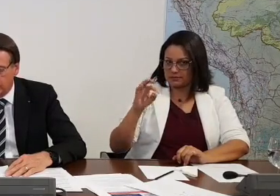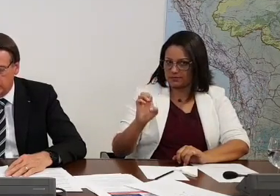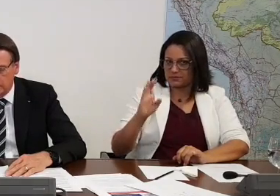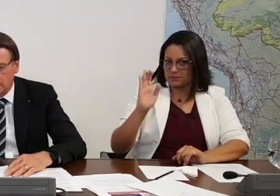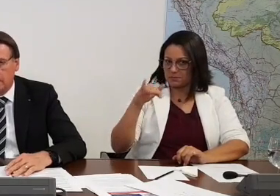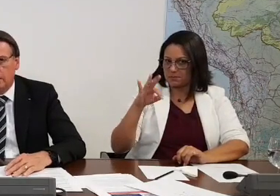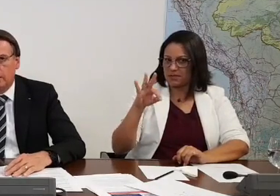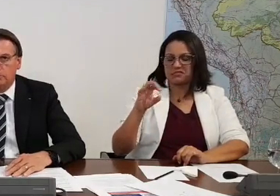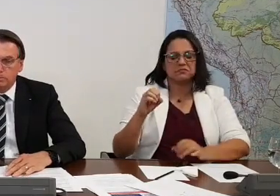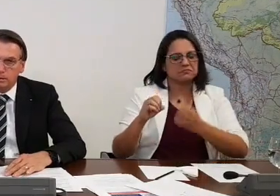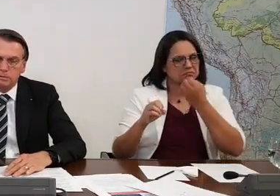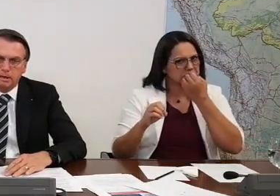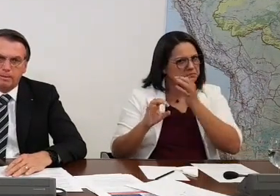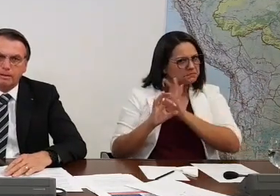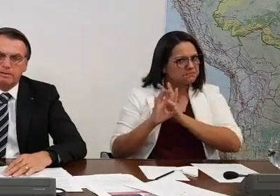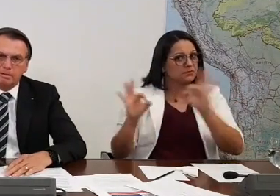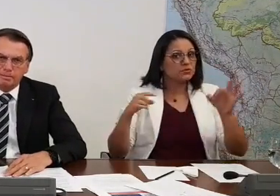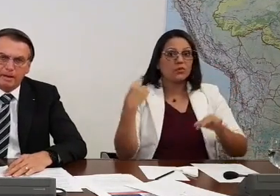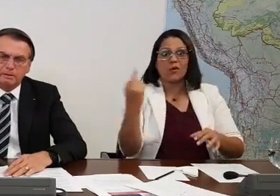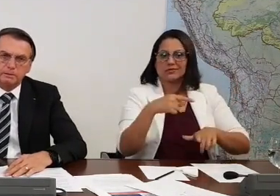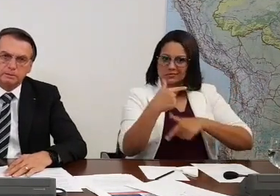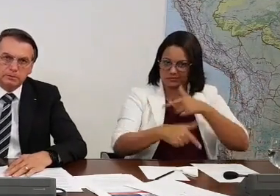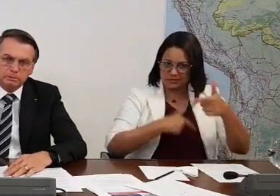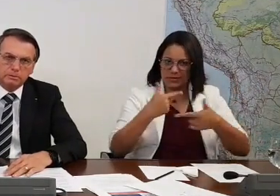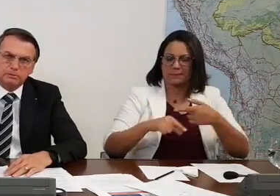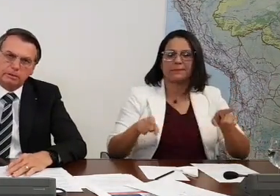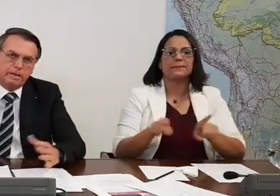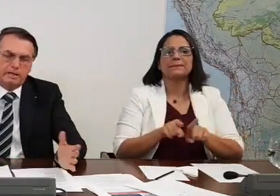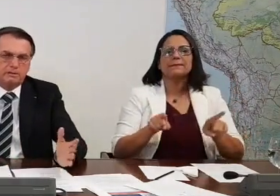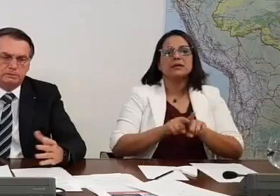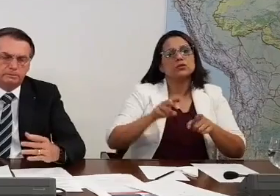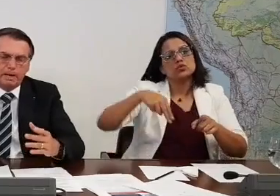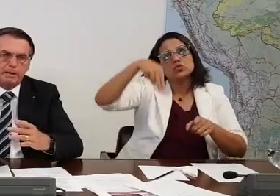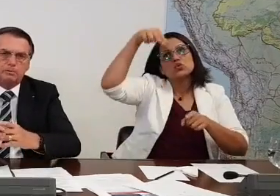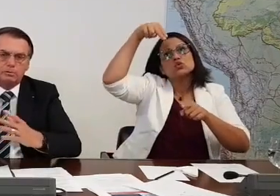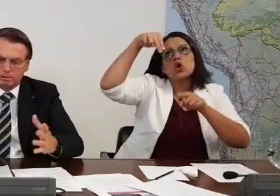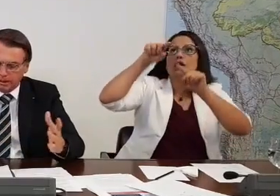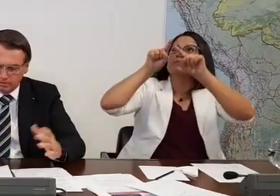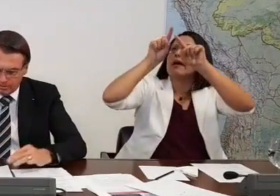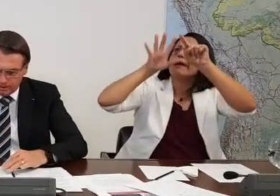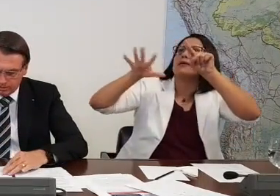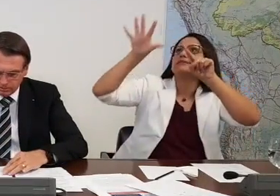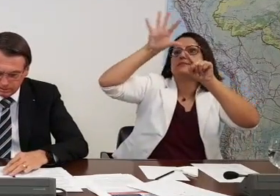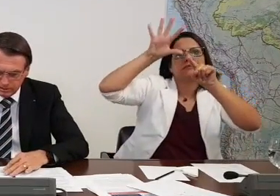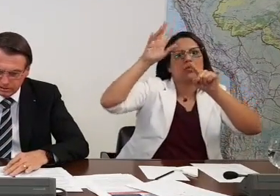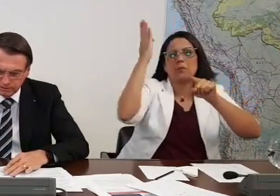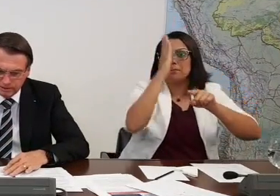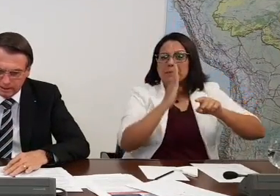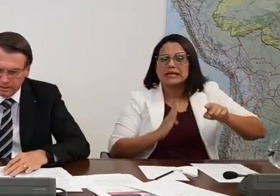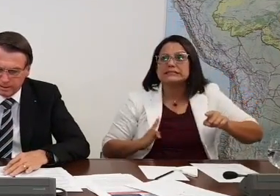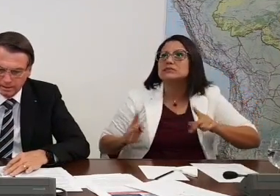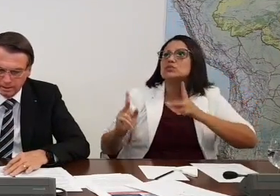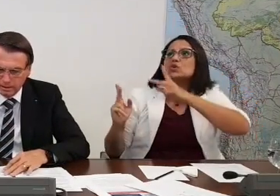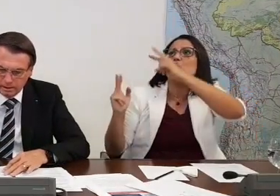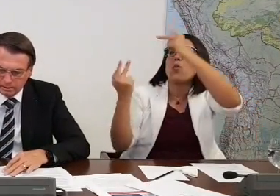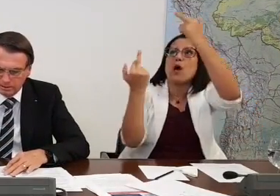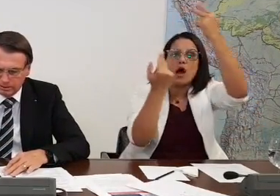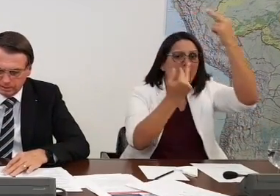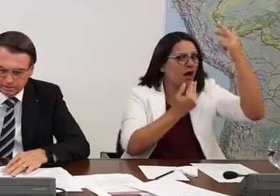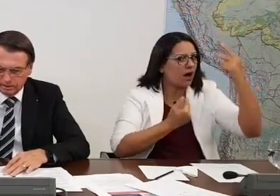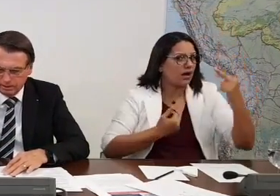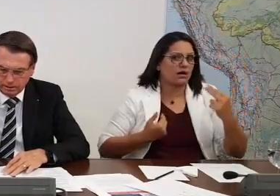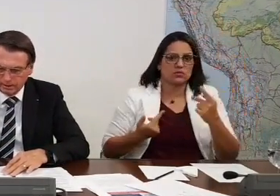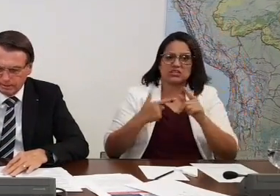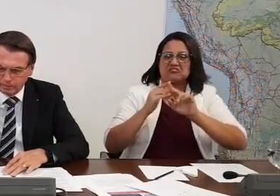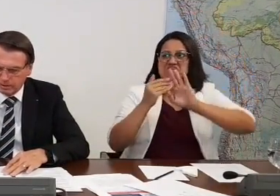muito bem-vindo. É o nosso trabalho também no Nordeste. O Brasil todo é igual para nós. Não existe diferença entre